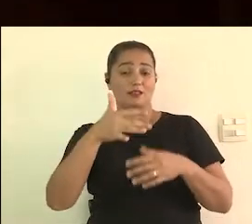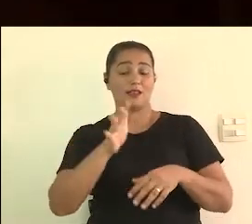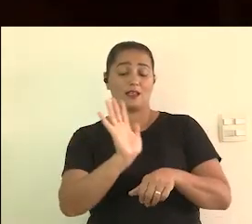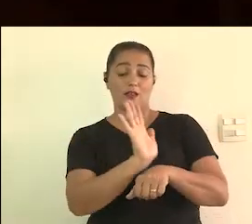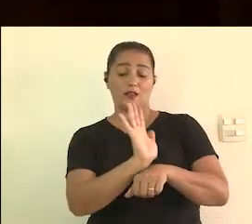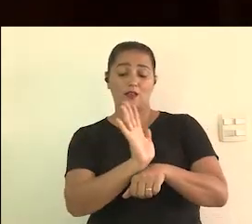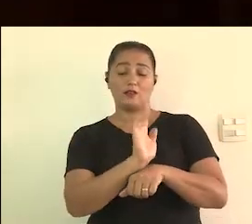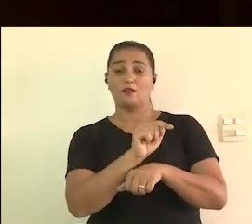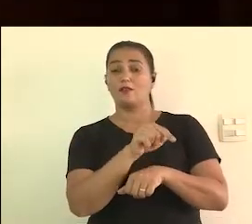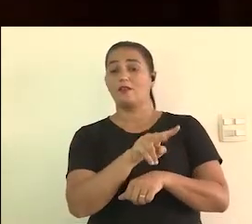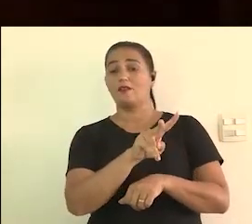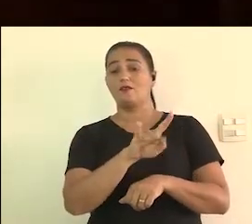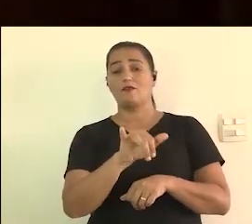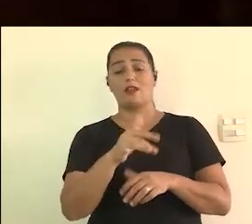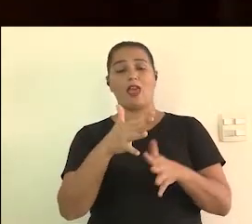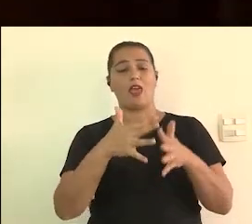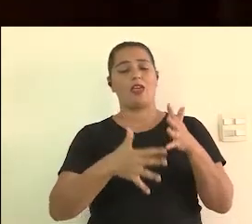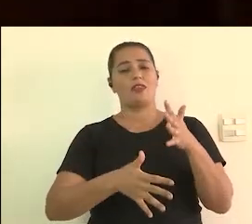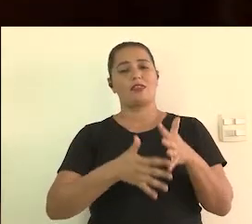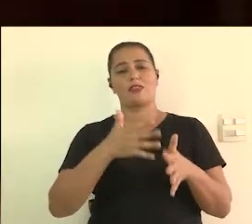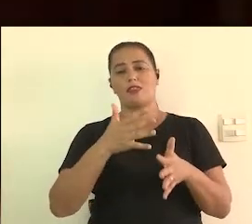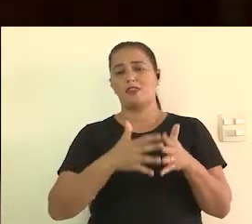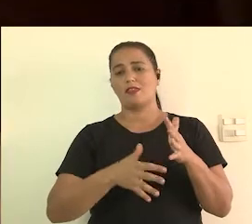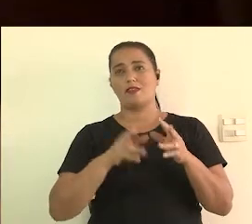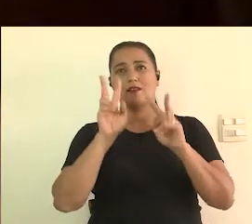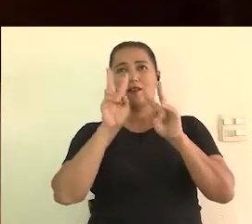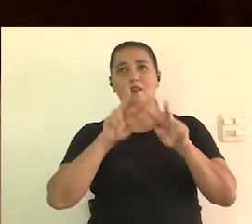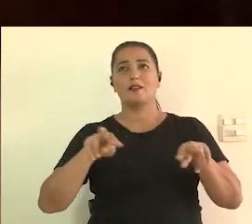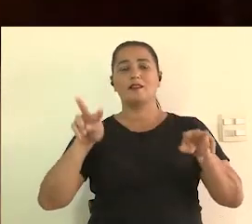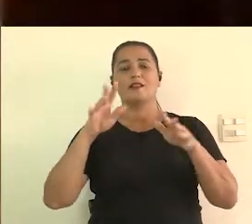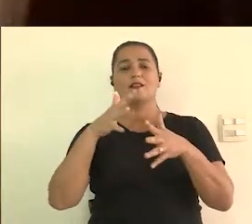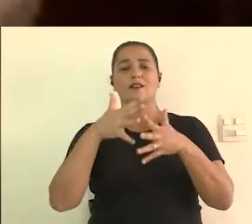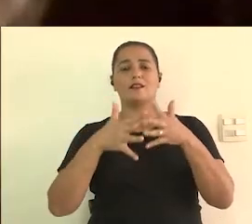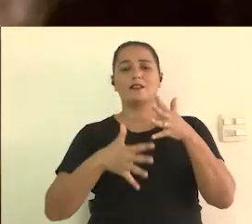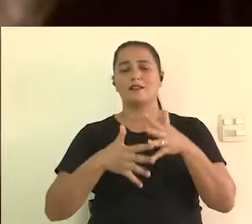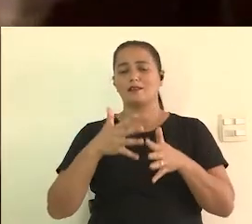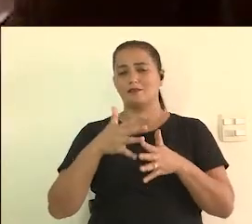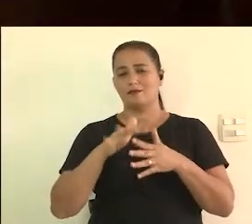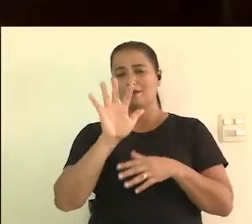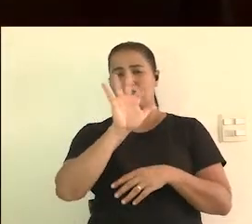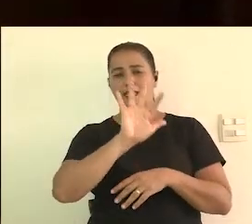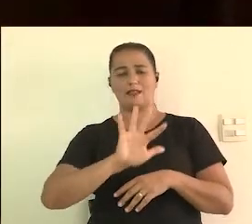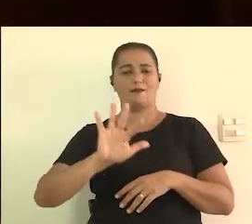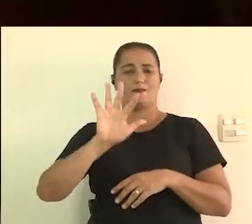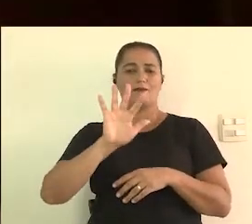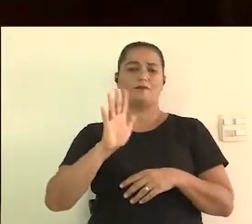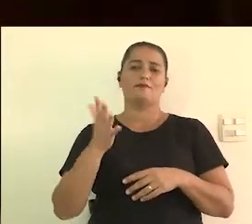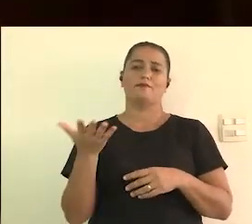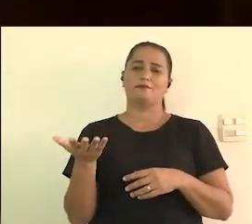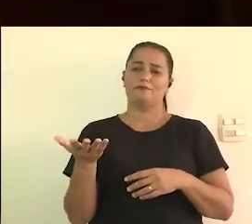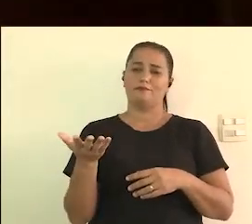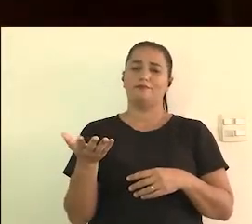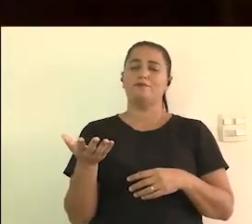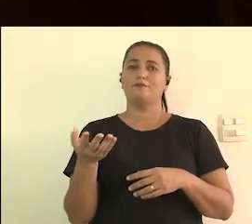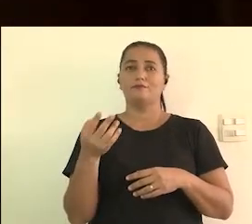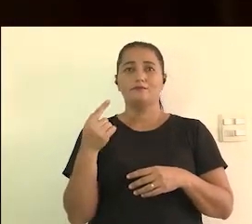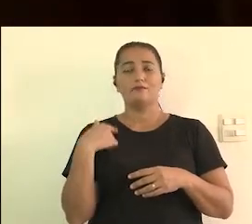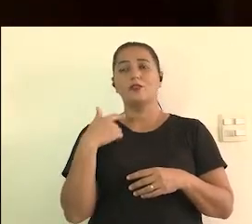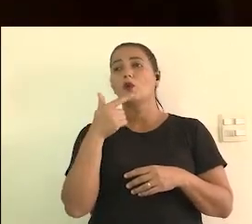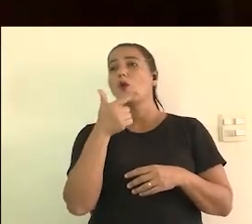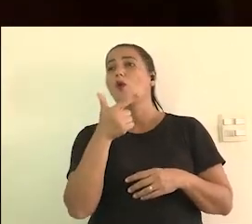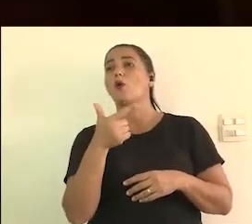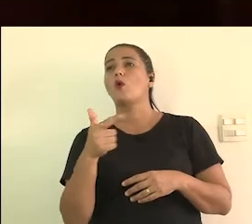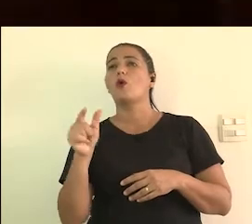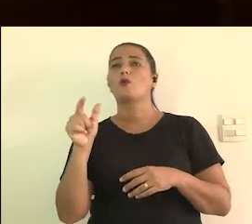cinema ele nem vai mais atrapalhar essa ideia de atrapalhar a imagem porque ele vai ser visto agora em um